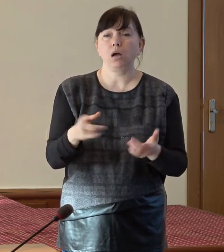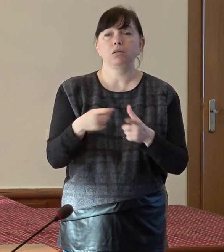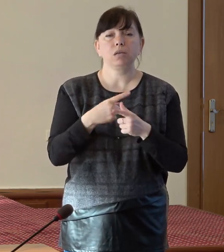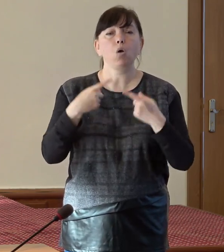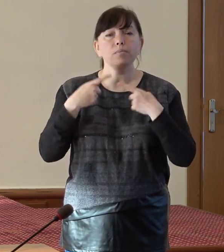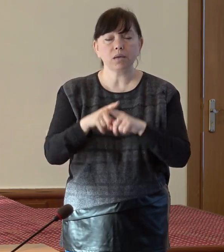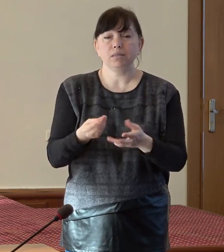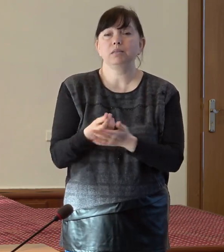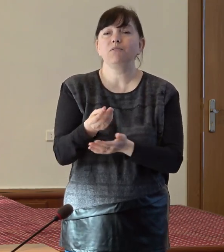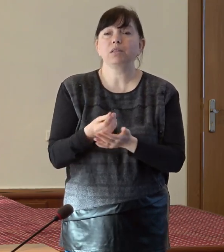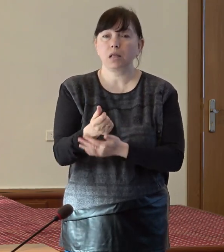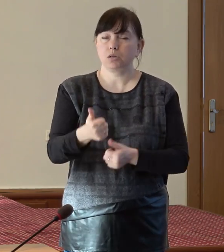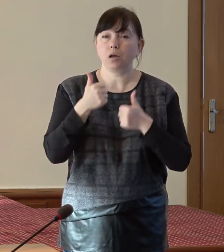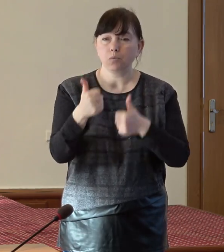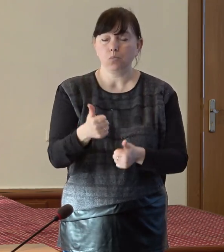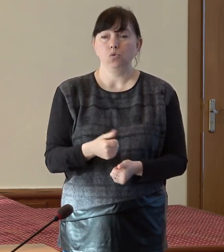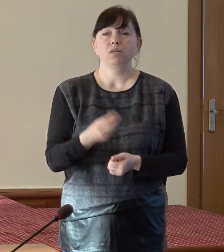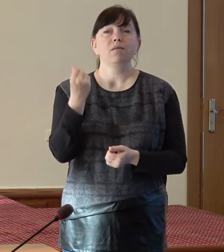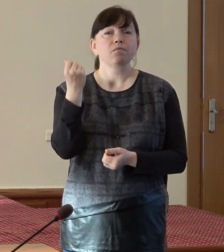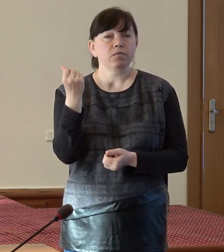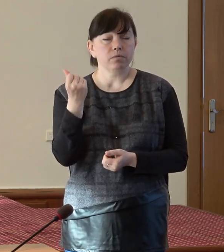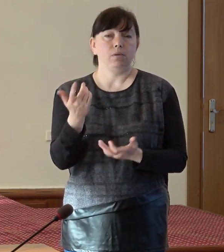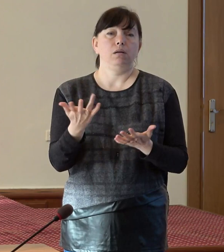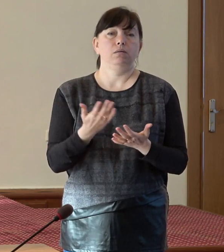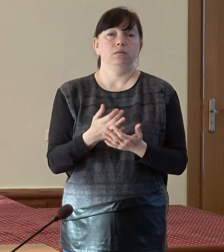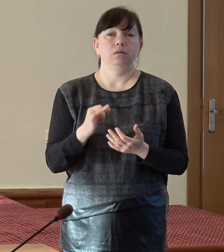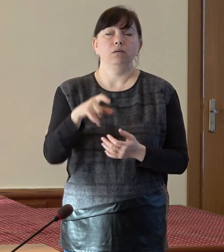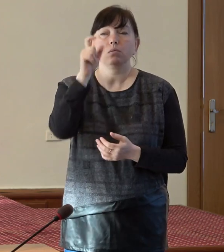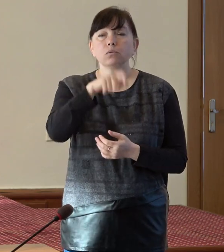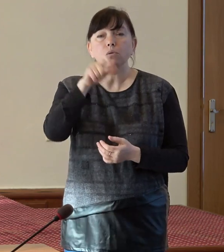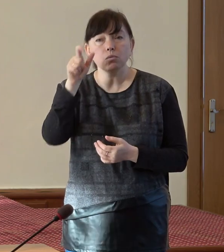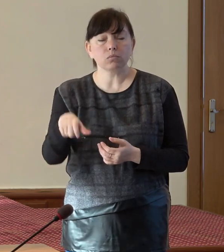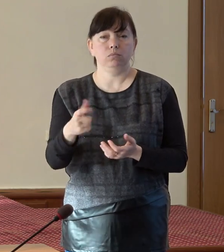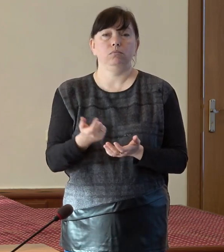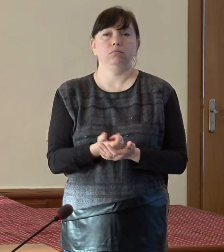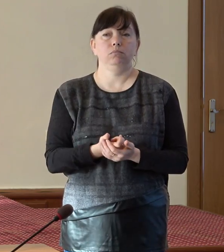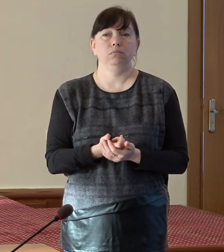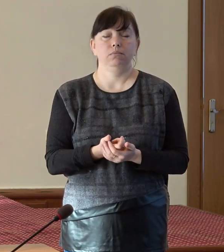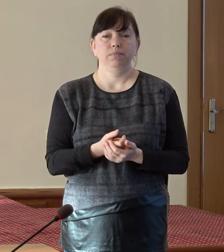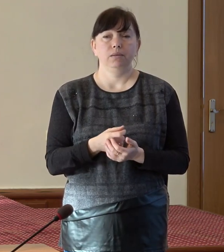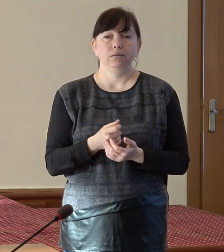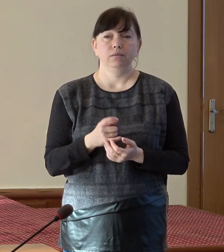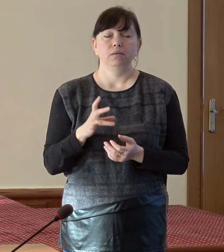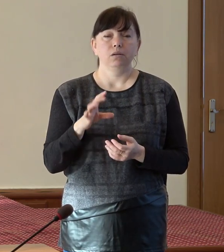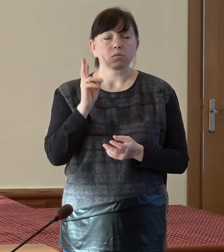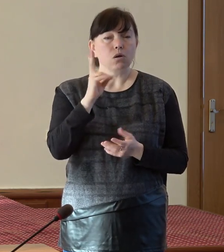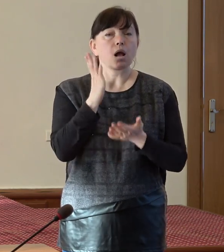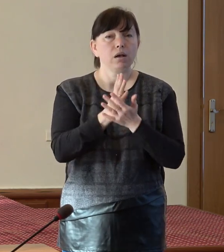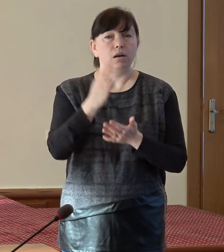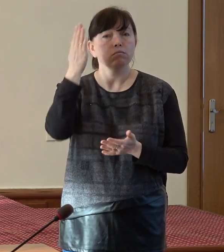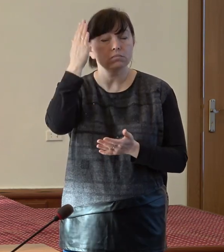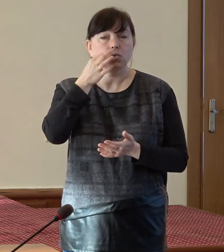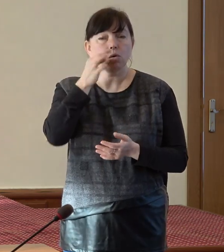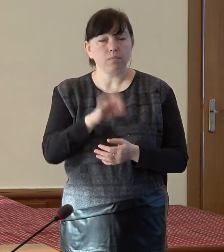finanțare bun resurse financiare resurse umane cu competențe și